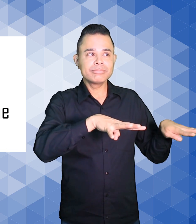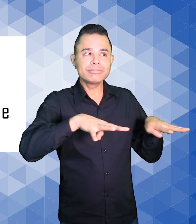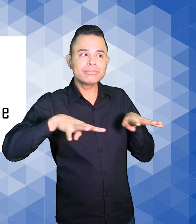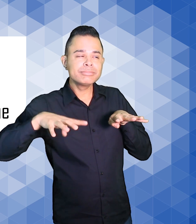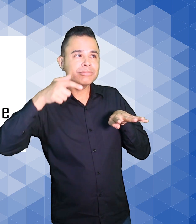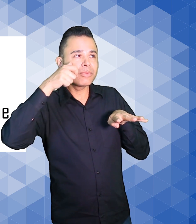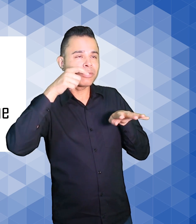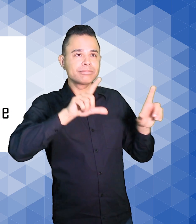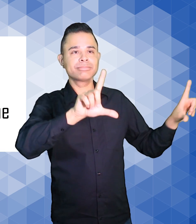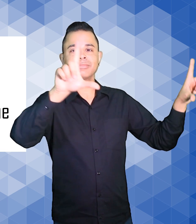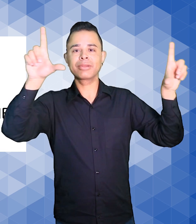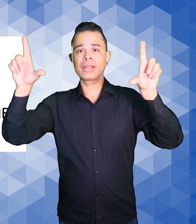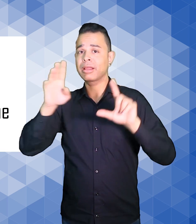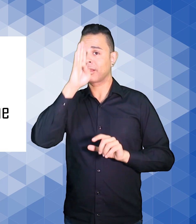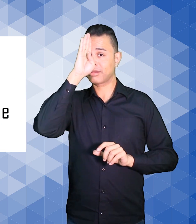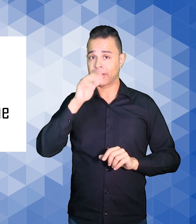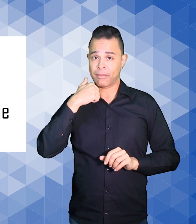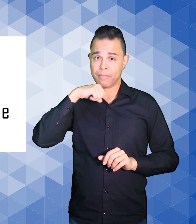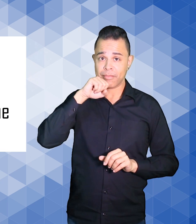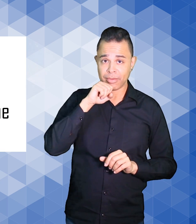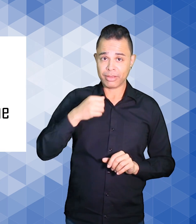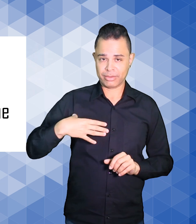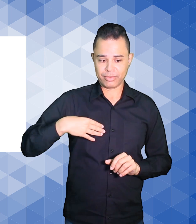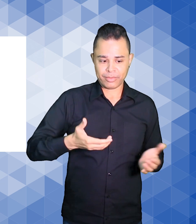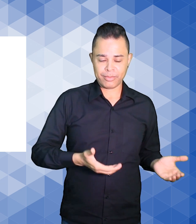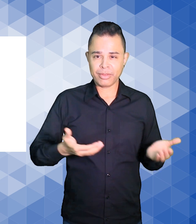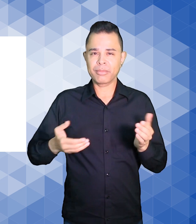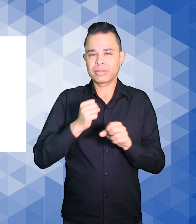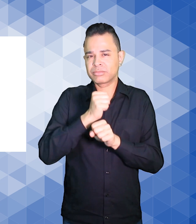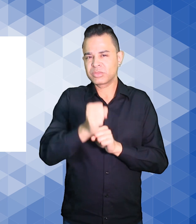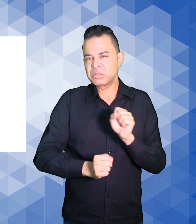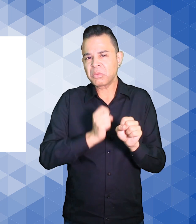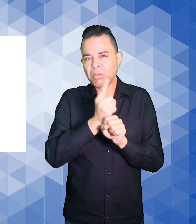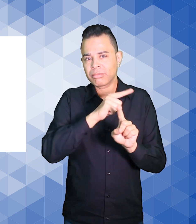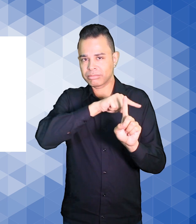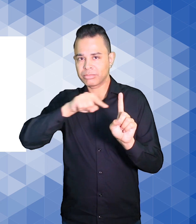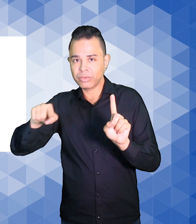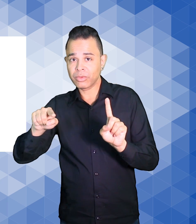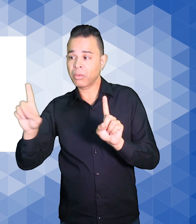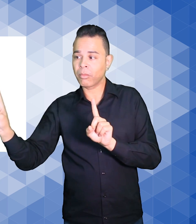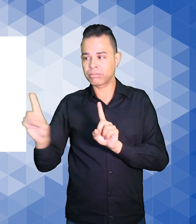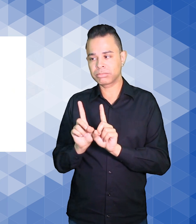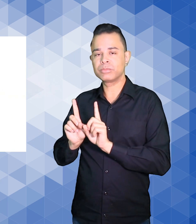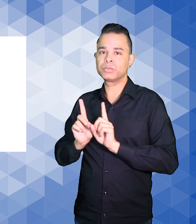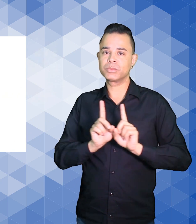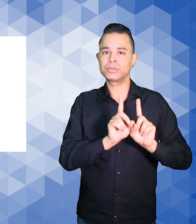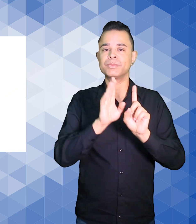mães com bebês de até 18 meses e acompanhantes. Foi exibido em primeira mão, O Filho